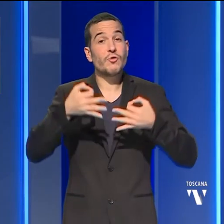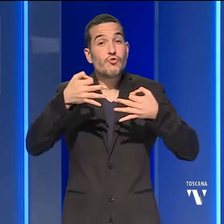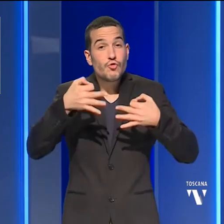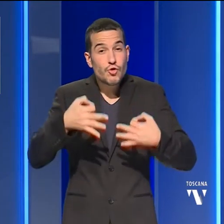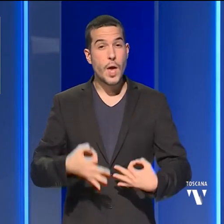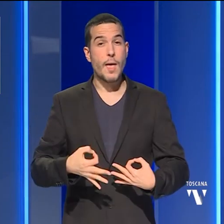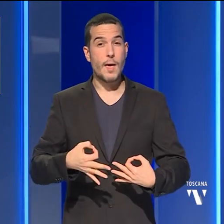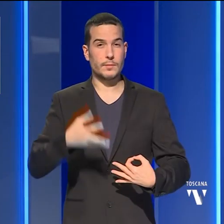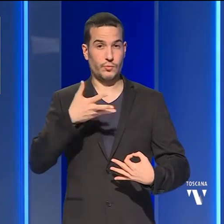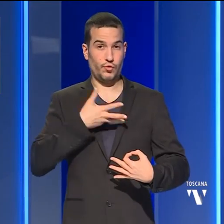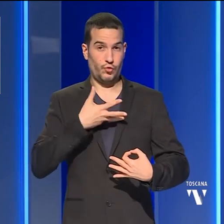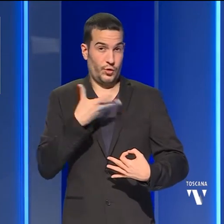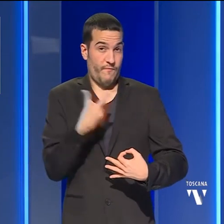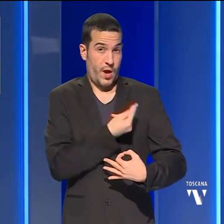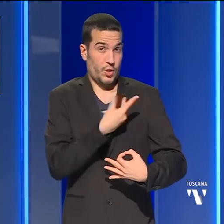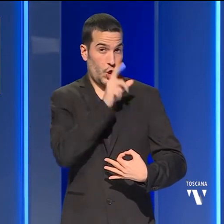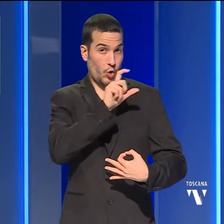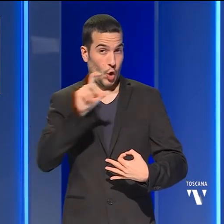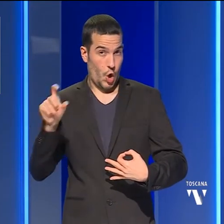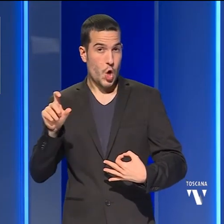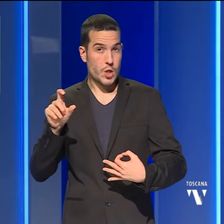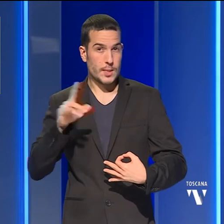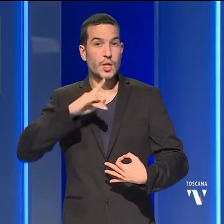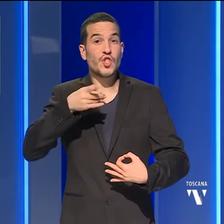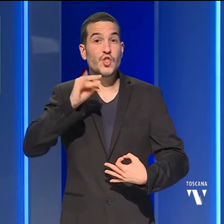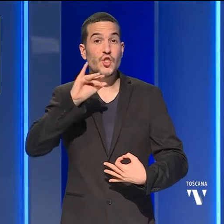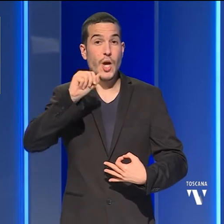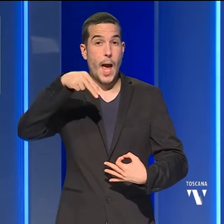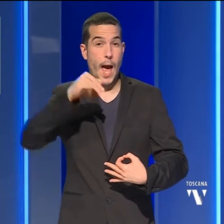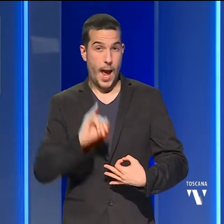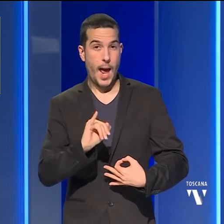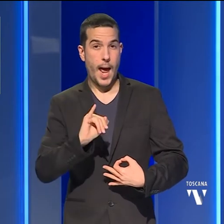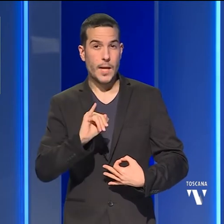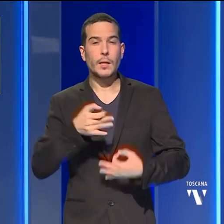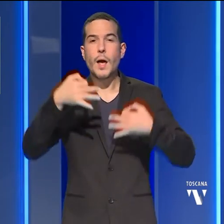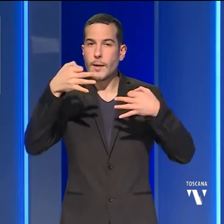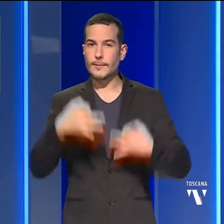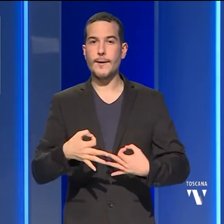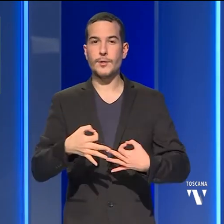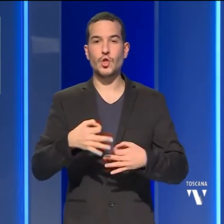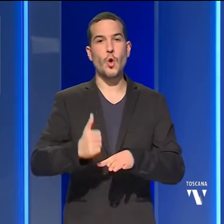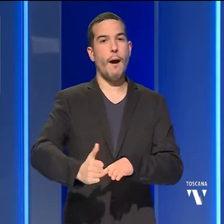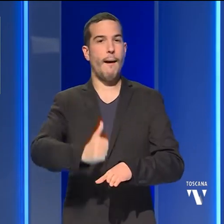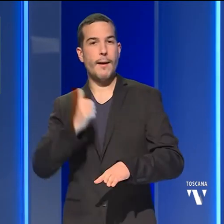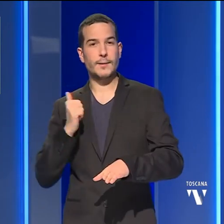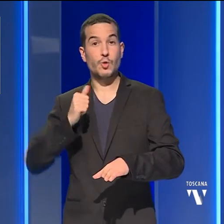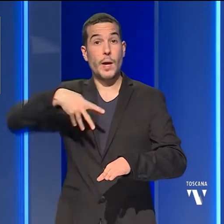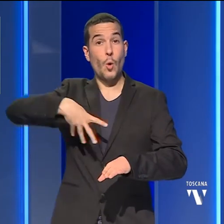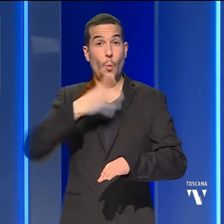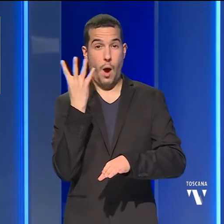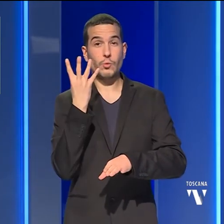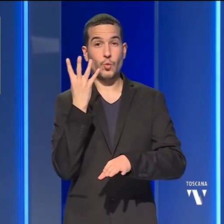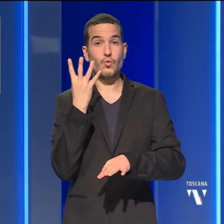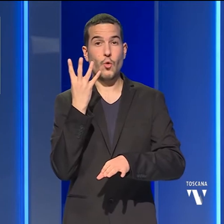avere a disposizione il vaccino, il presidente della regione toscana Eugenio Gianni ha deciso di anticipare di quattro giorni